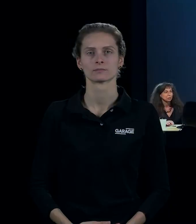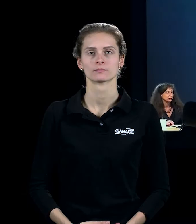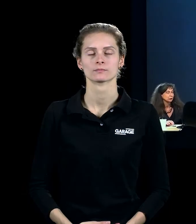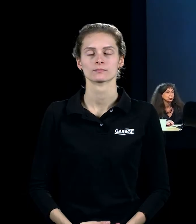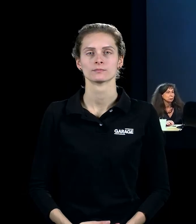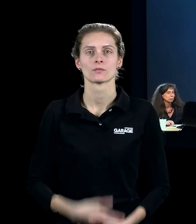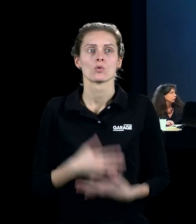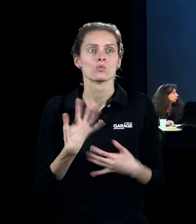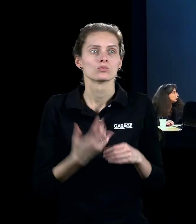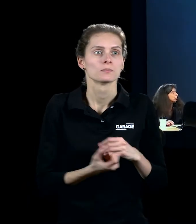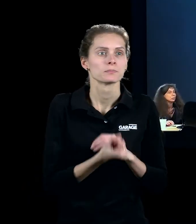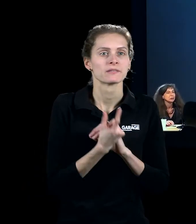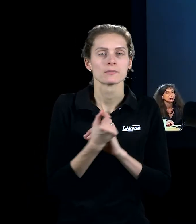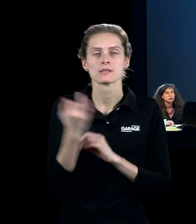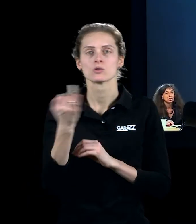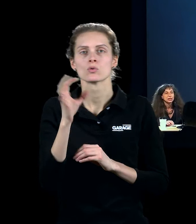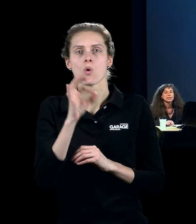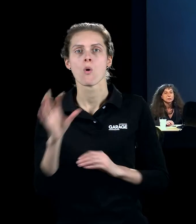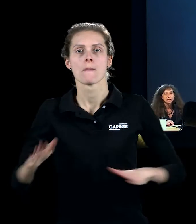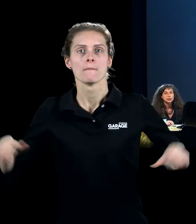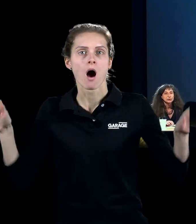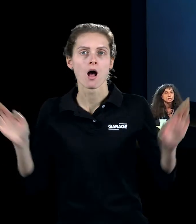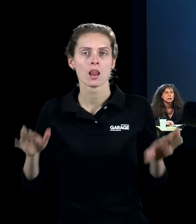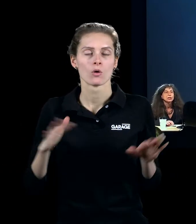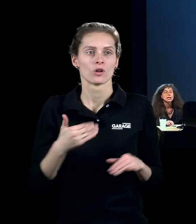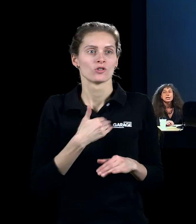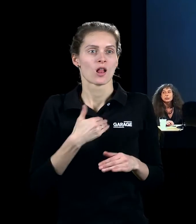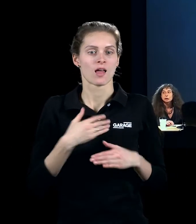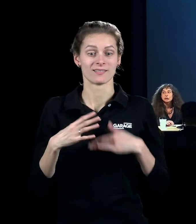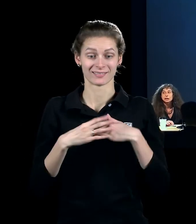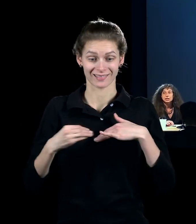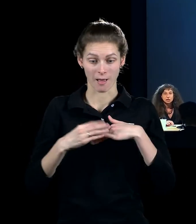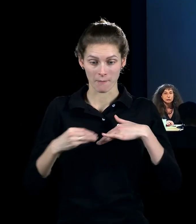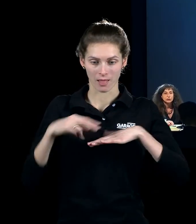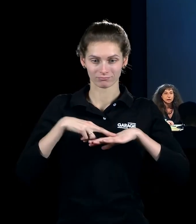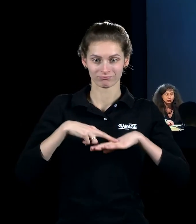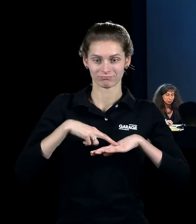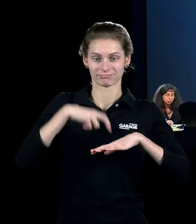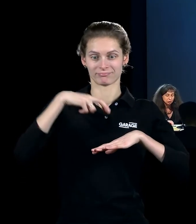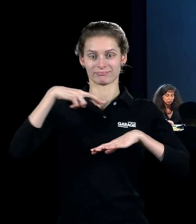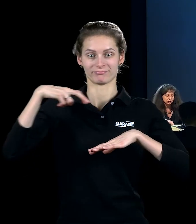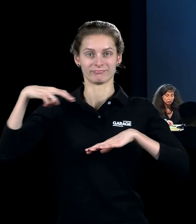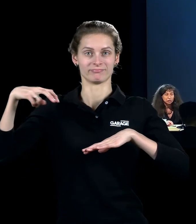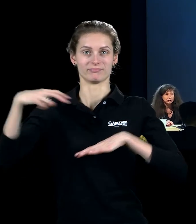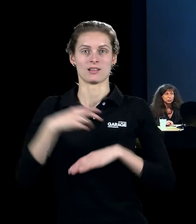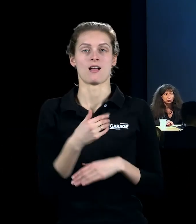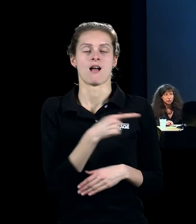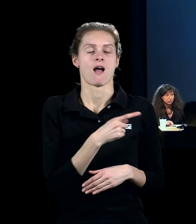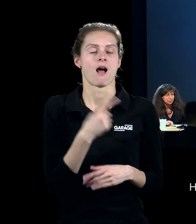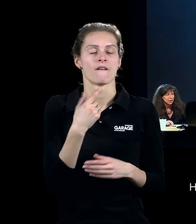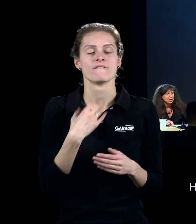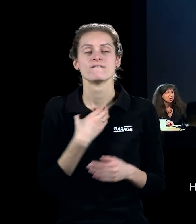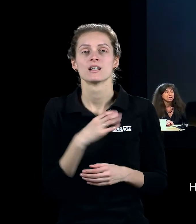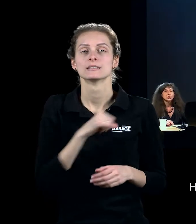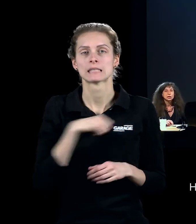Появляется история про полёт, уже появляется желание оторваться от Земли, и вот эта идея оторваться от Земли будет одной из главных идей группы